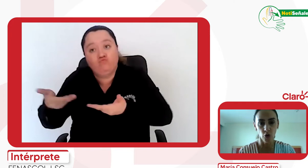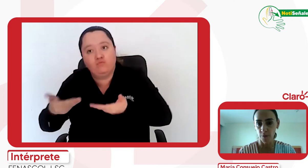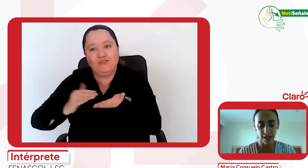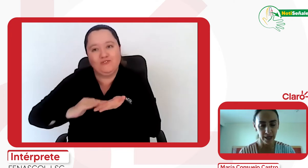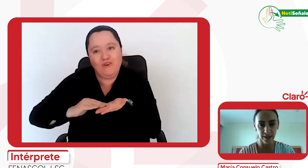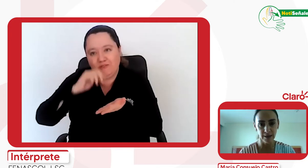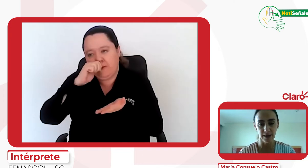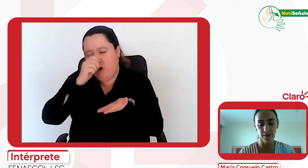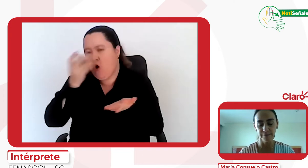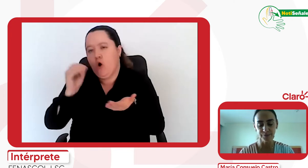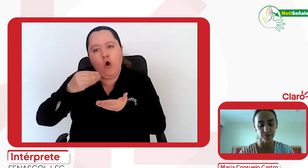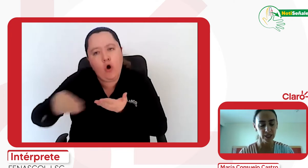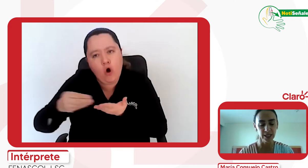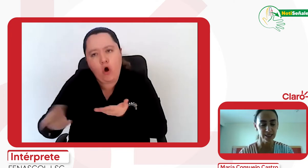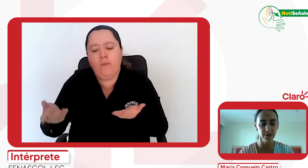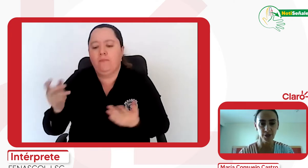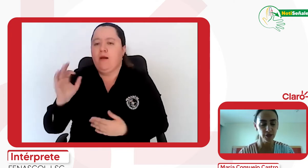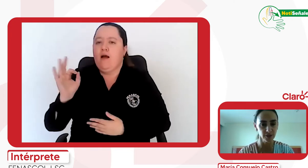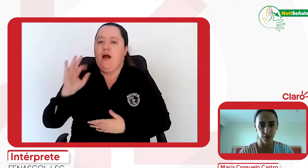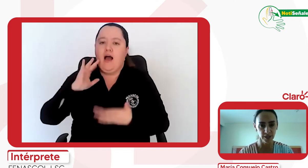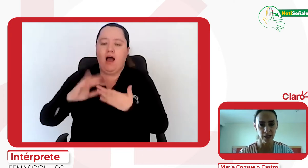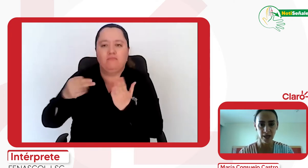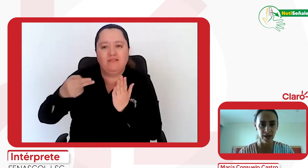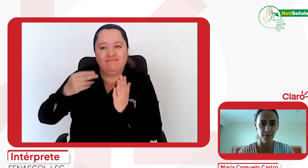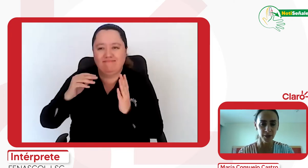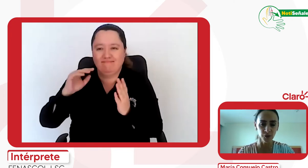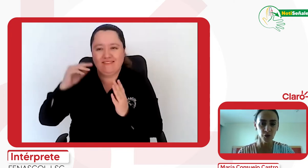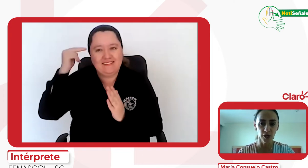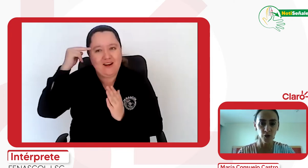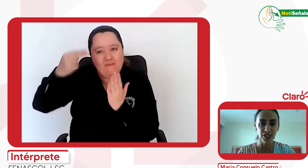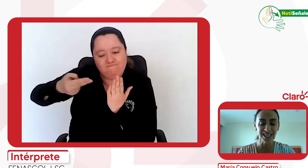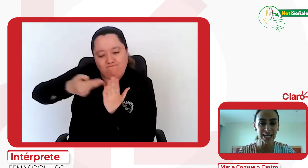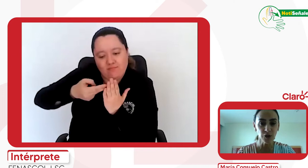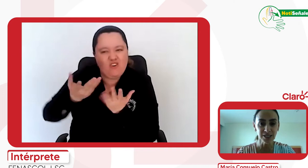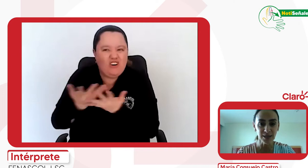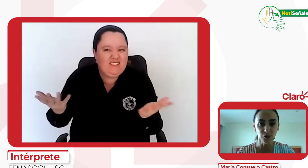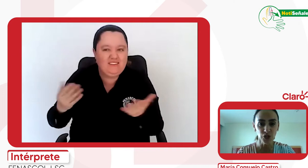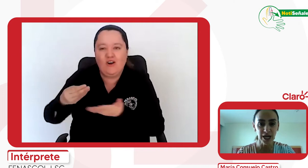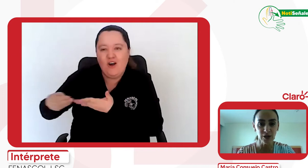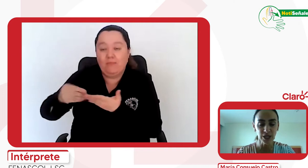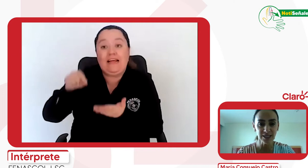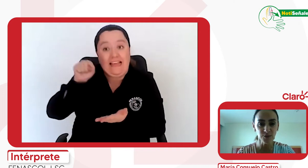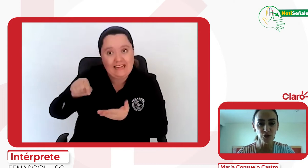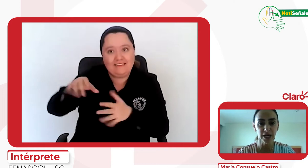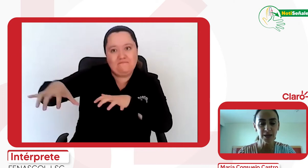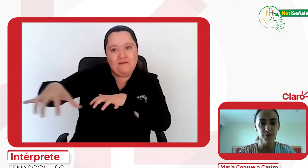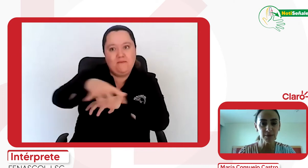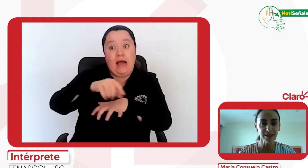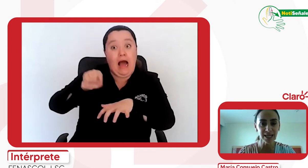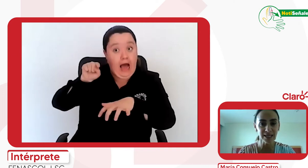compra de SIM cards o de, perdón, o de cosas. Y ahí lo que hicimos fue implementar la